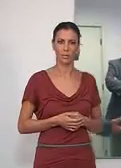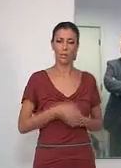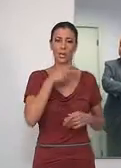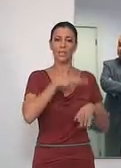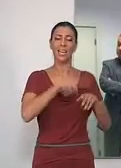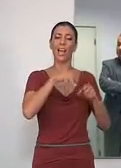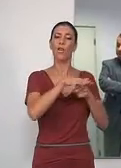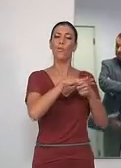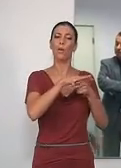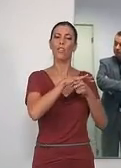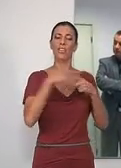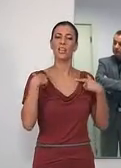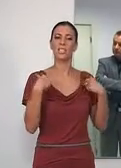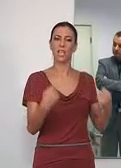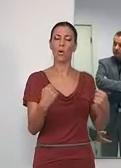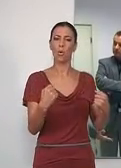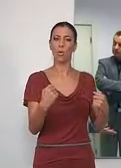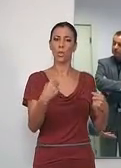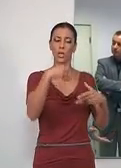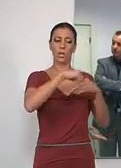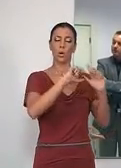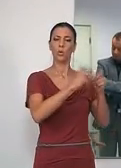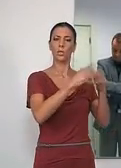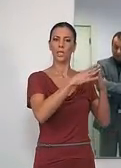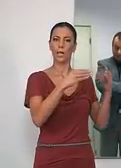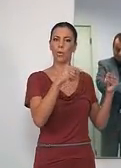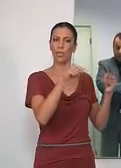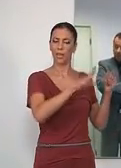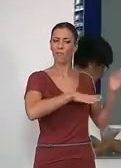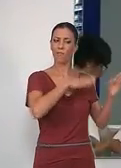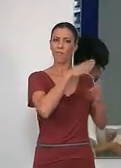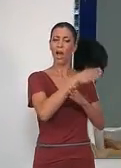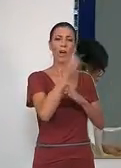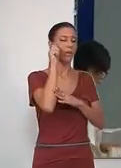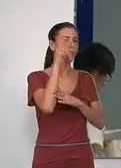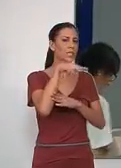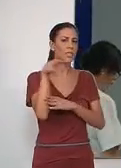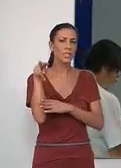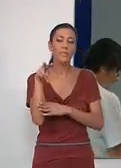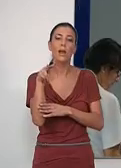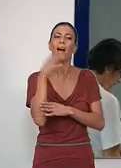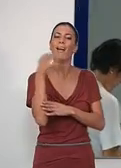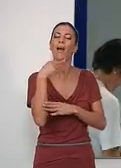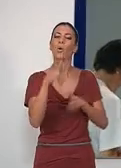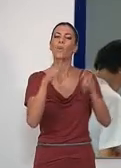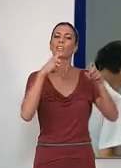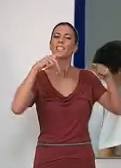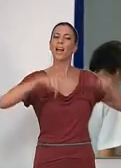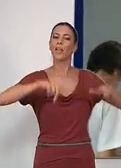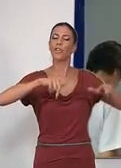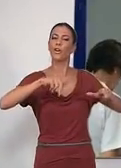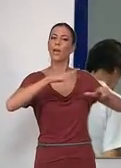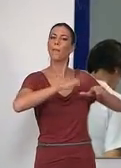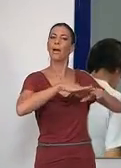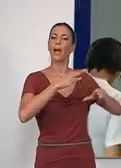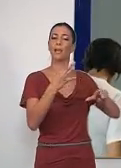El delegado provincial de salud de la Junta de Andalucía ha girado una visita la mañana de hoy a las nuevas instalaciones